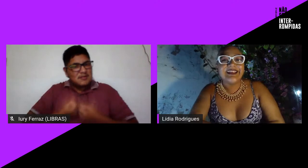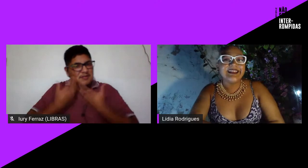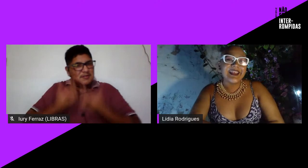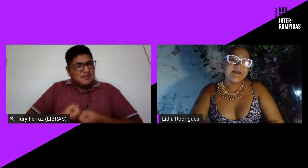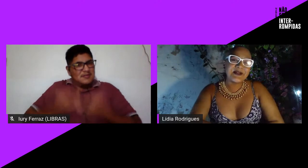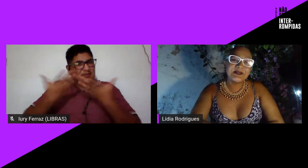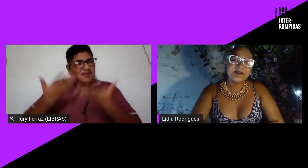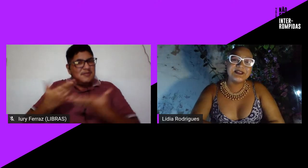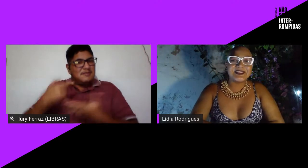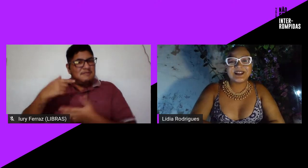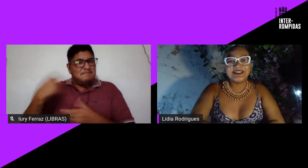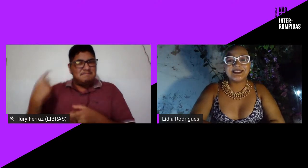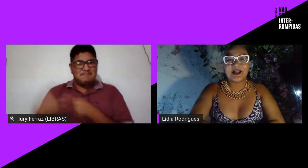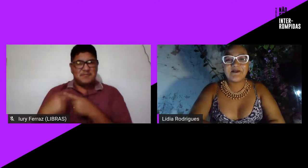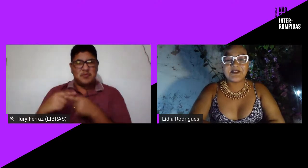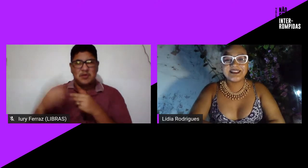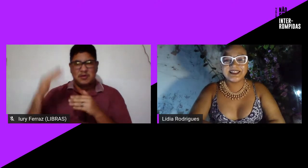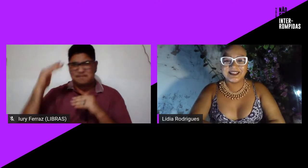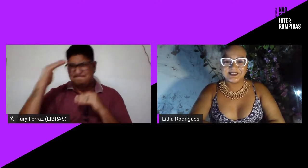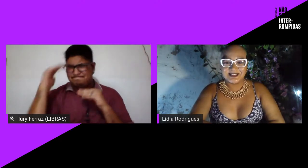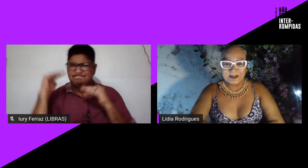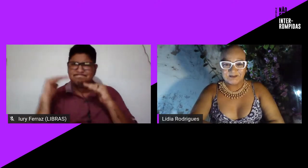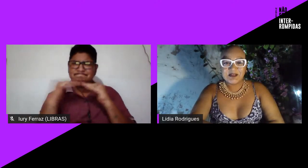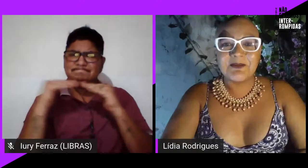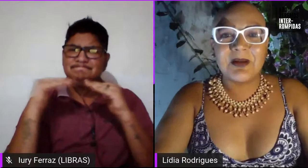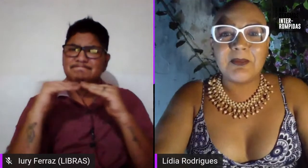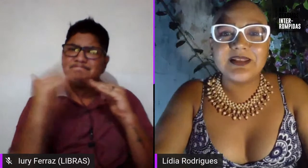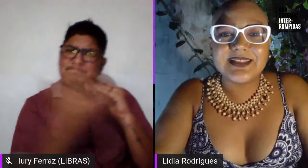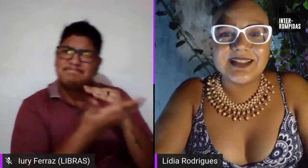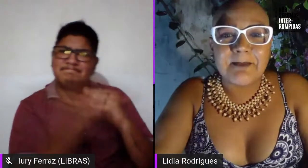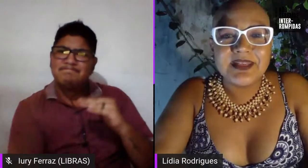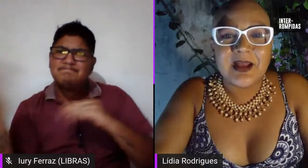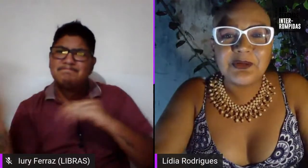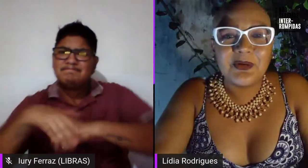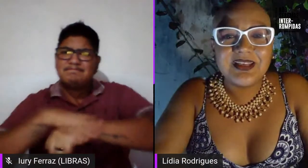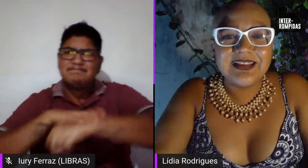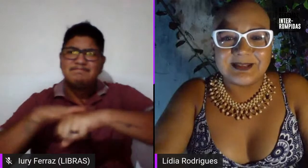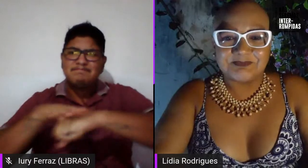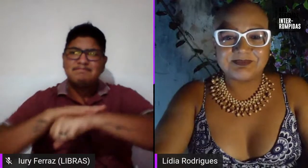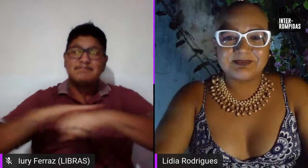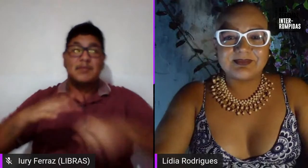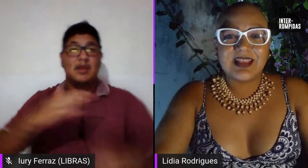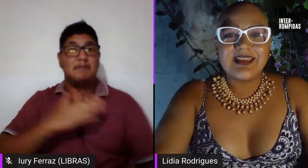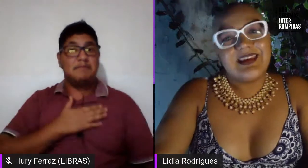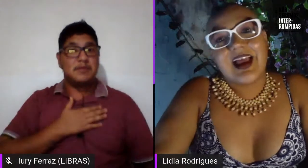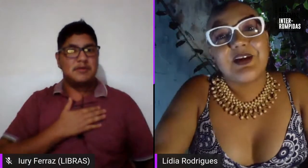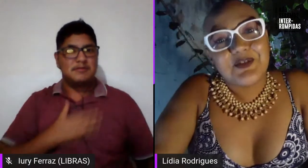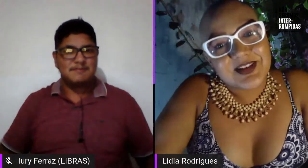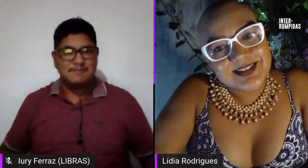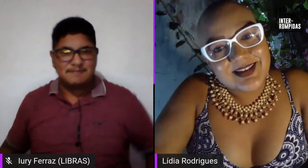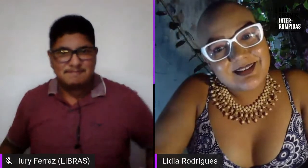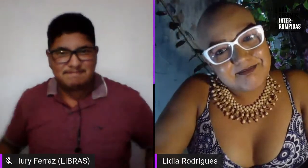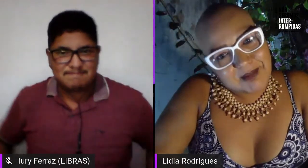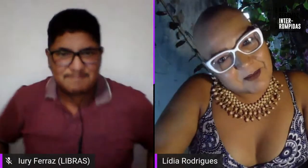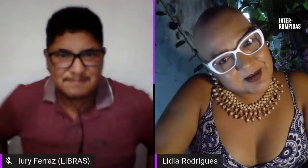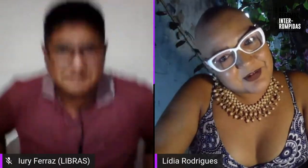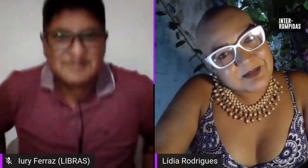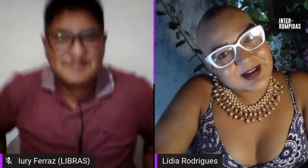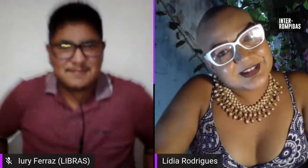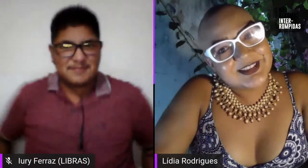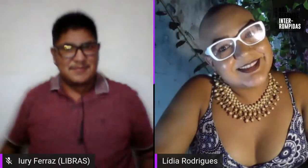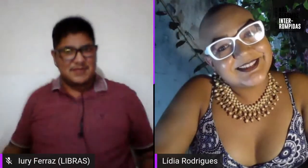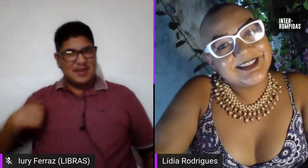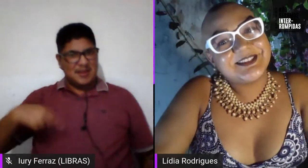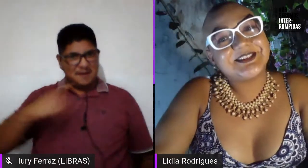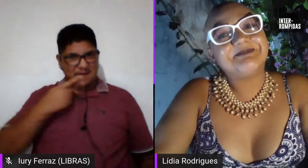aqui que tem a ver com tudo isso que a gente está conversando né uma poesia da minha autoria e aí eu vou fazer meio